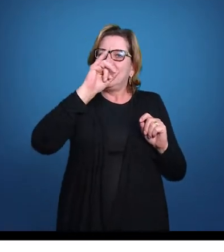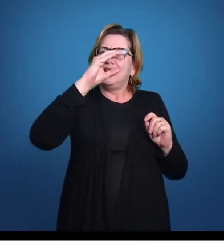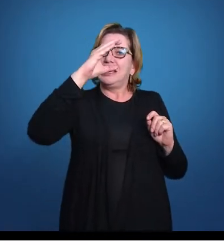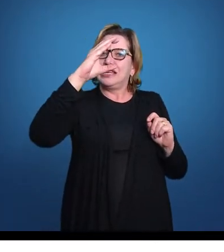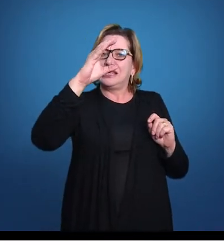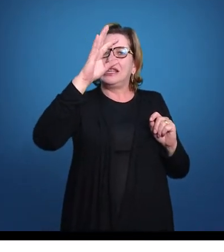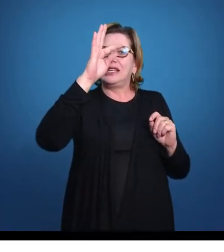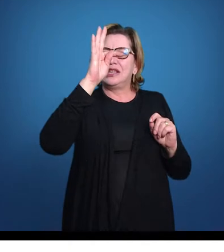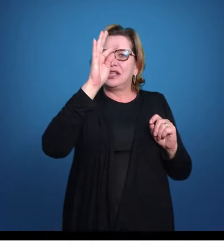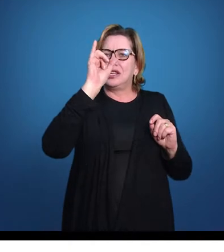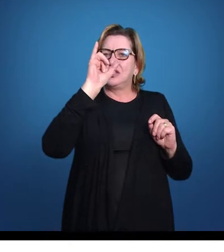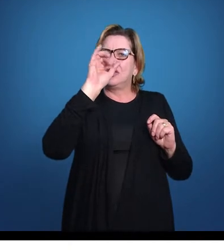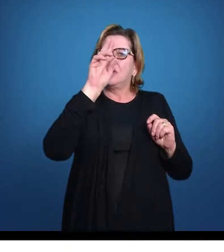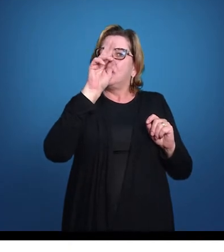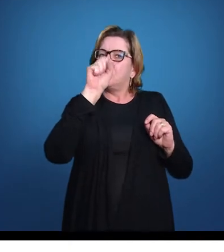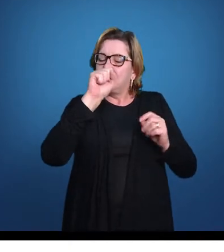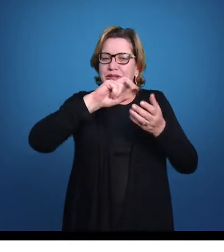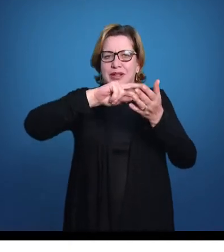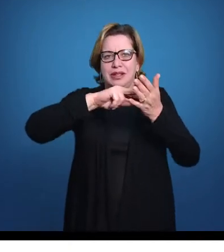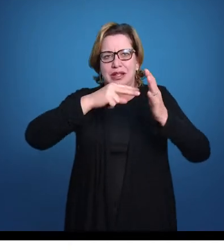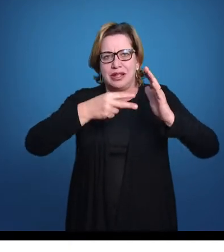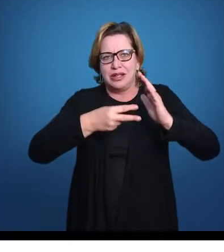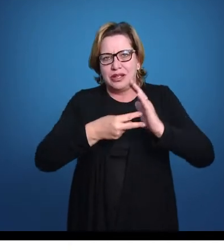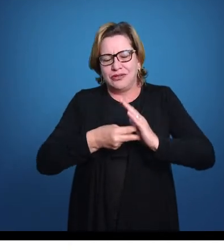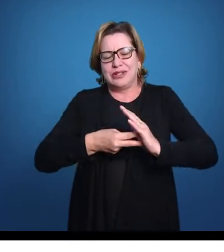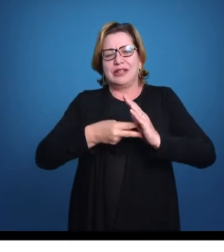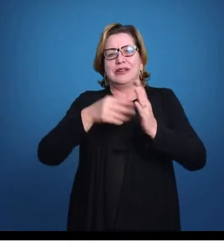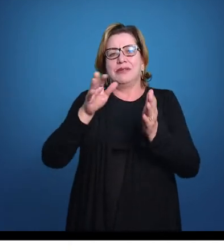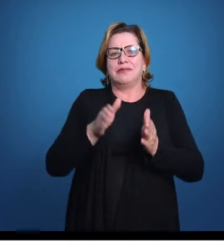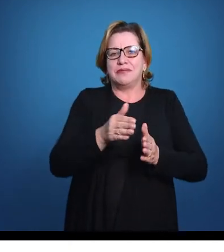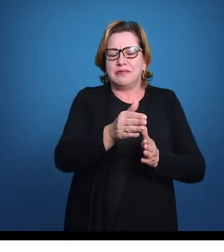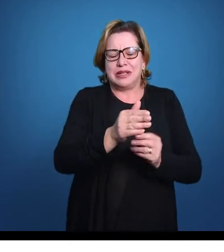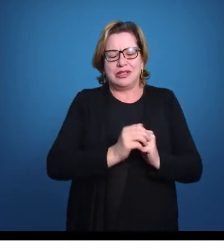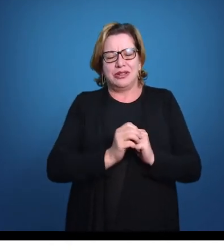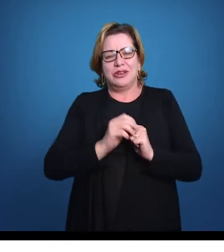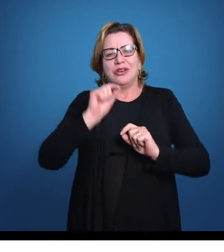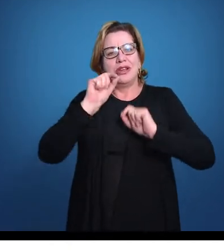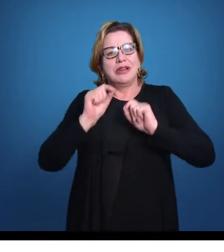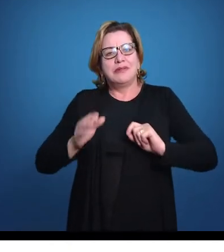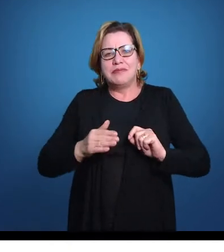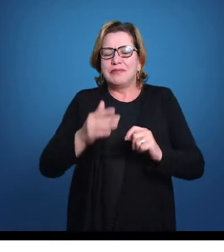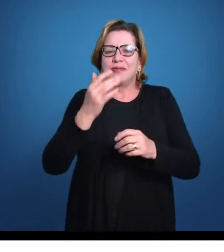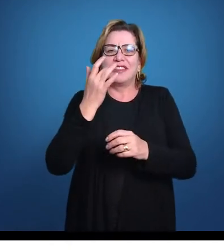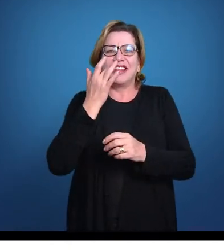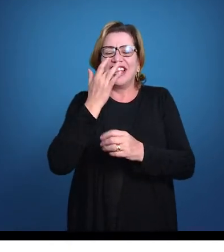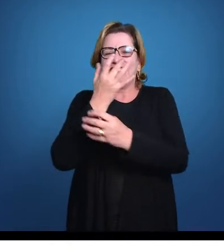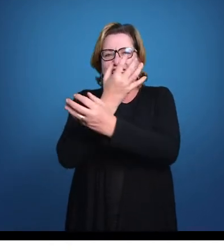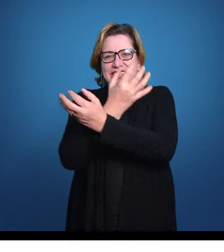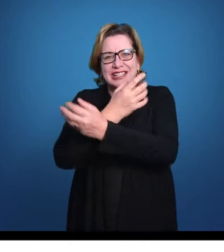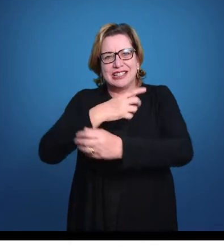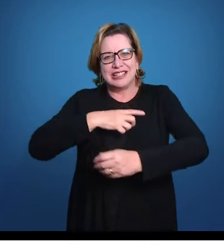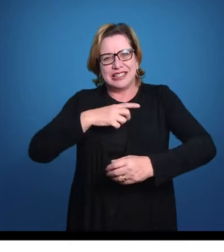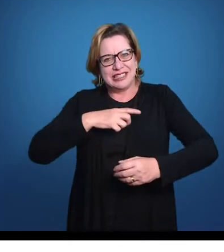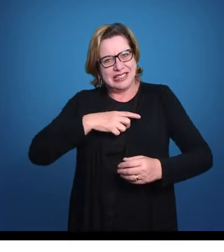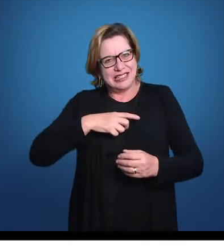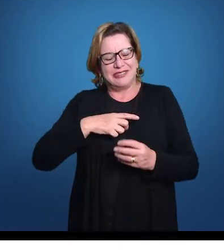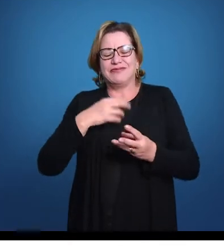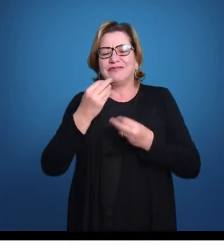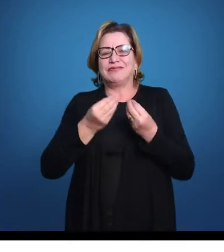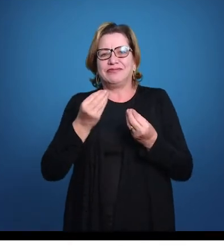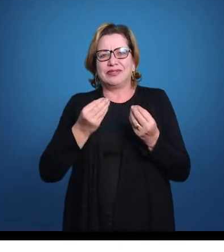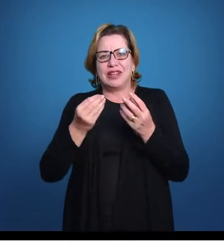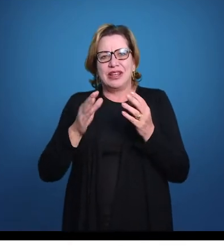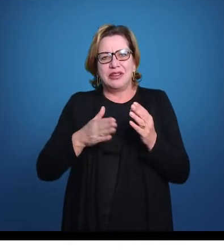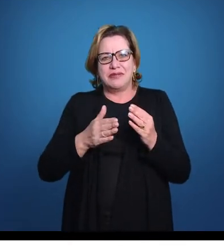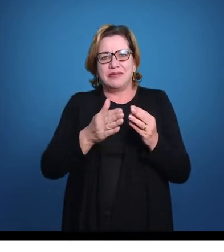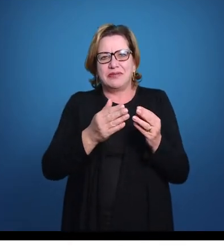Icteus, peixe, ósteum, osso. Osteíquetes, os peixes ósseos, né? São os peixes que têm esqueletos ósseos, né?